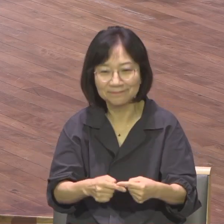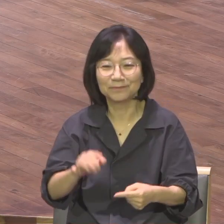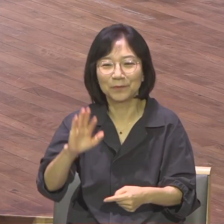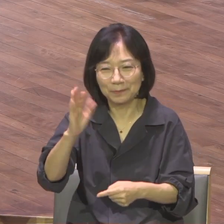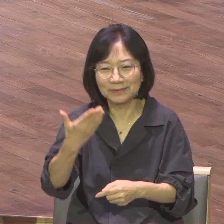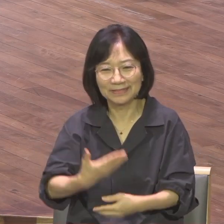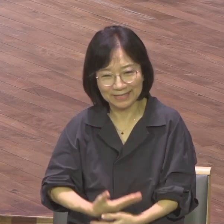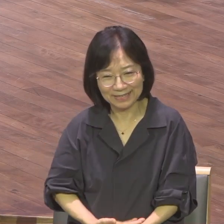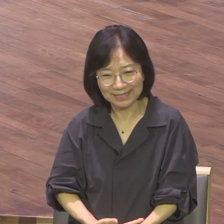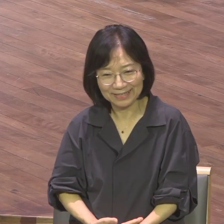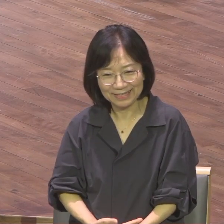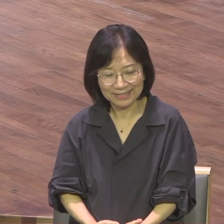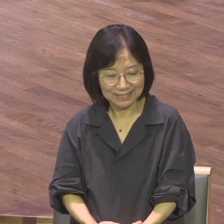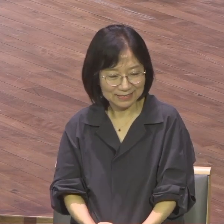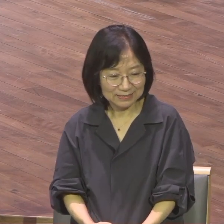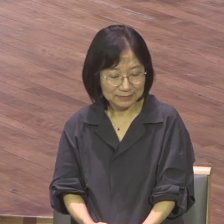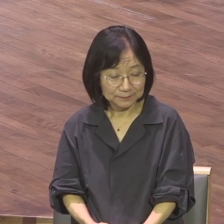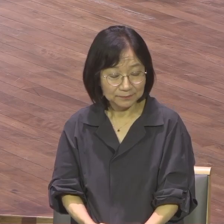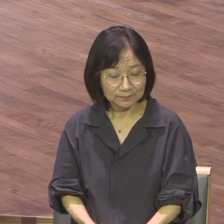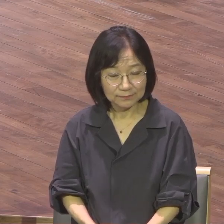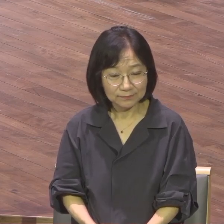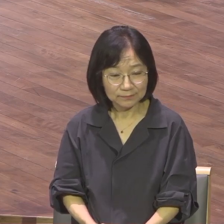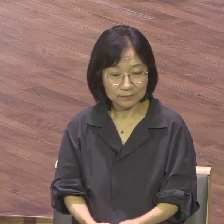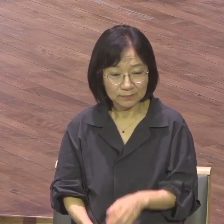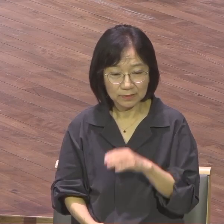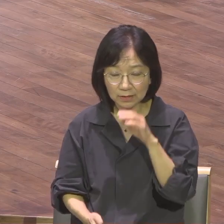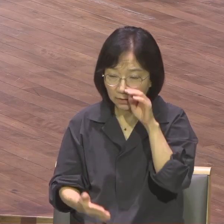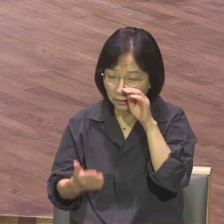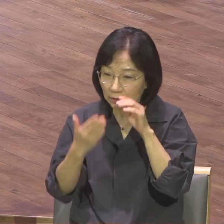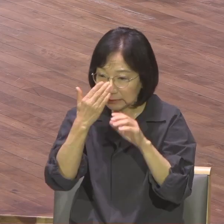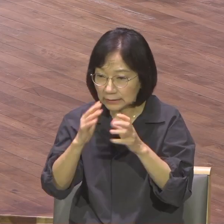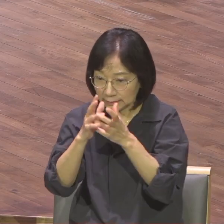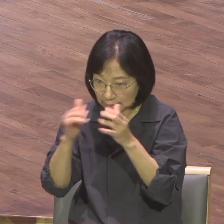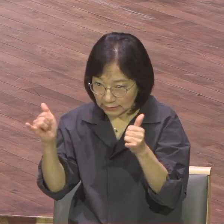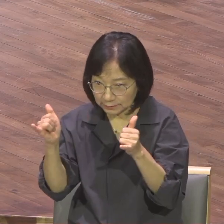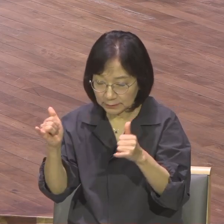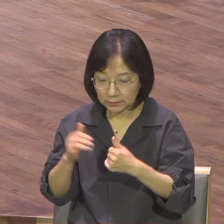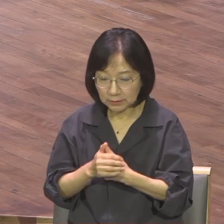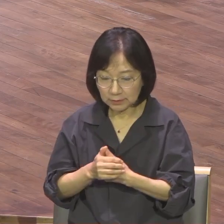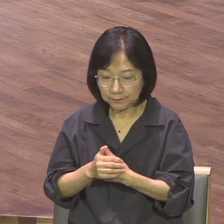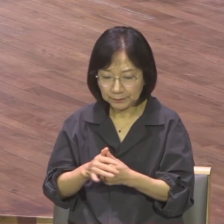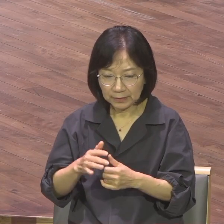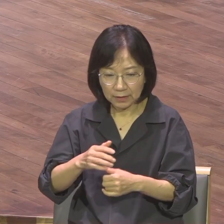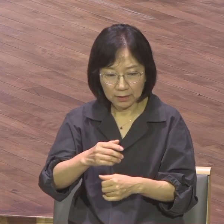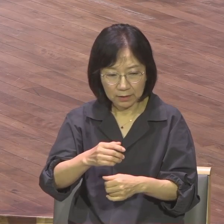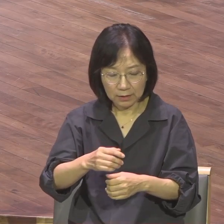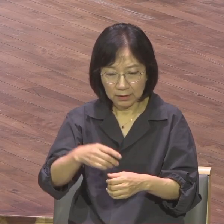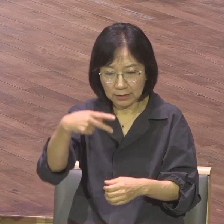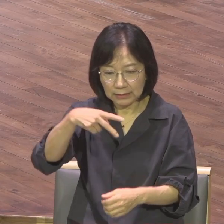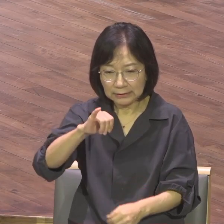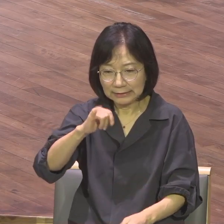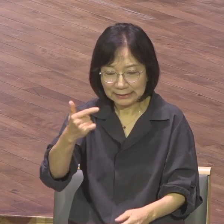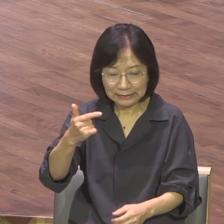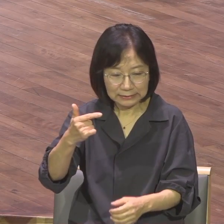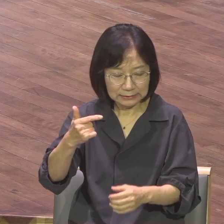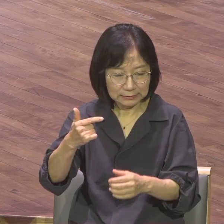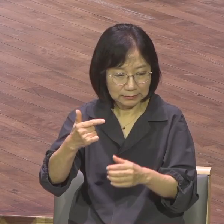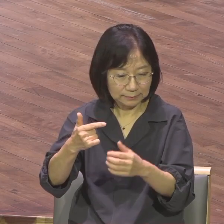후대들에게 왜 그토록 규례와 법도를 가르치라고 명령합니까? 신명기 6장 2재를 보니까 곧 너와 내 아들과 내